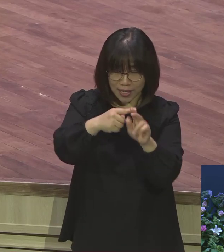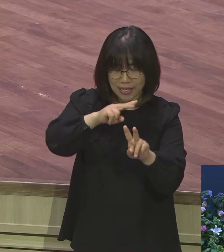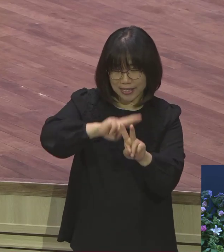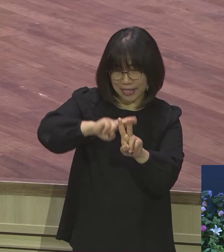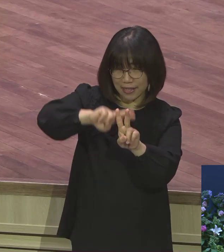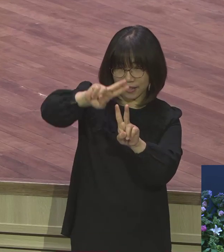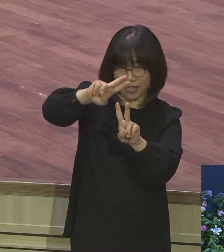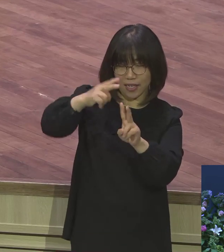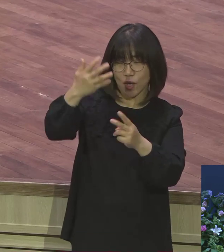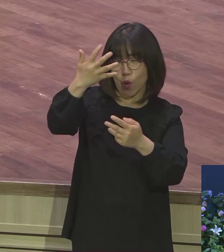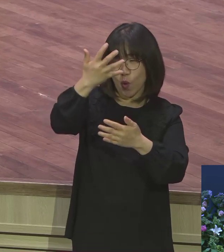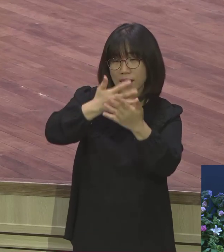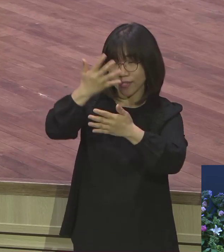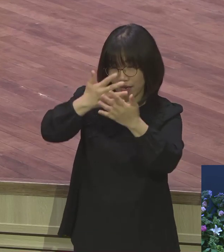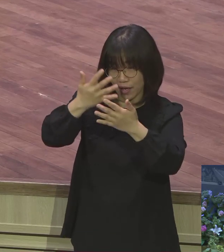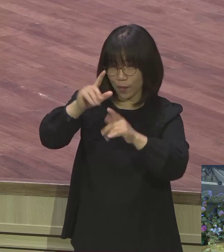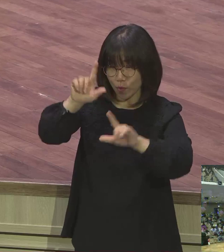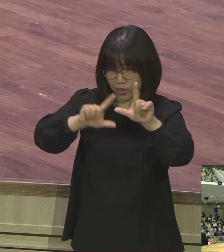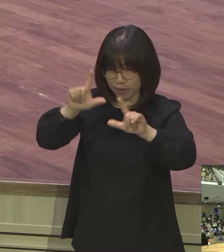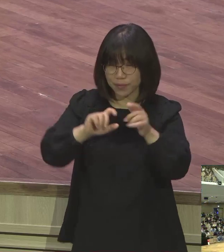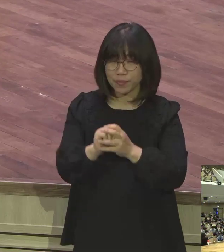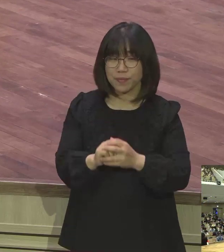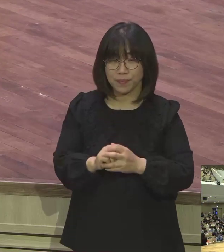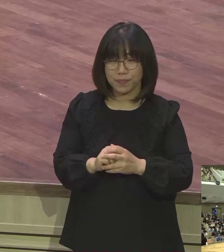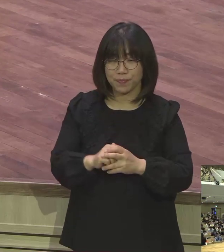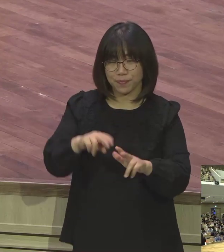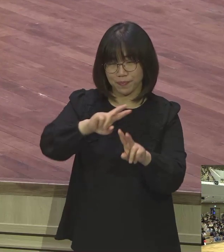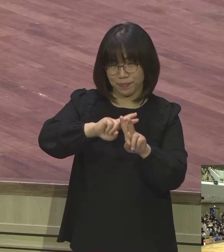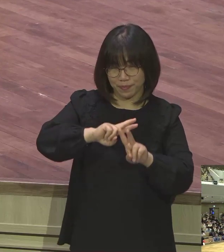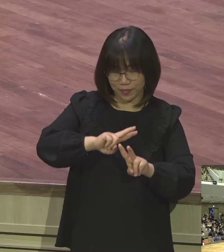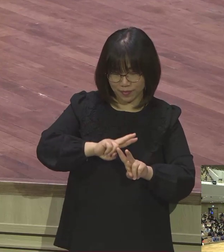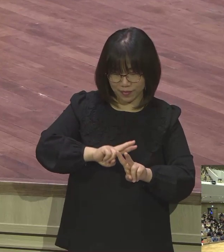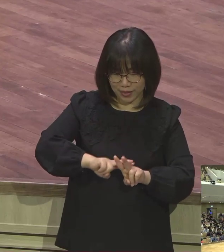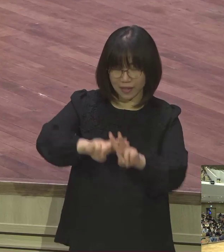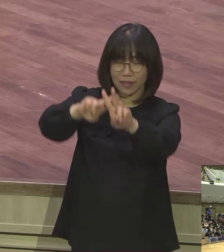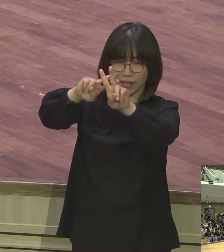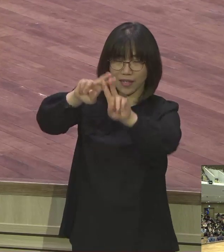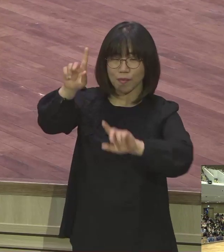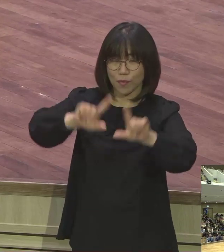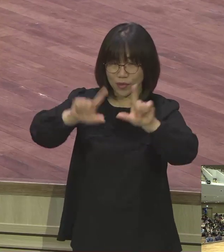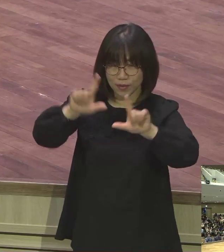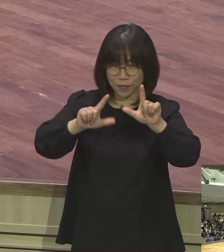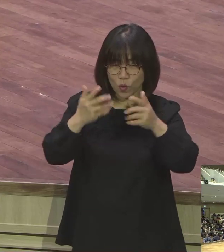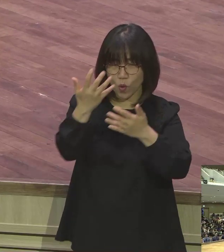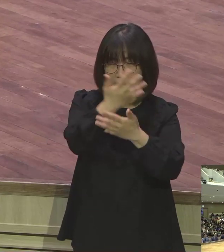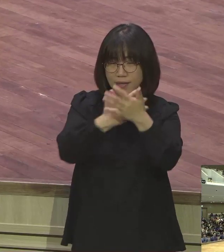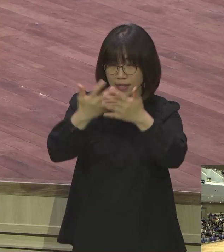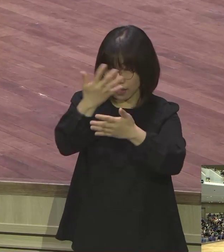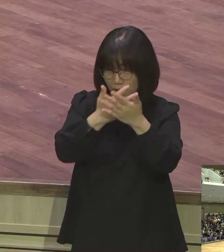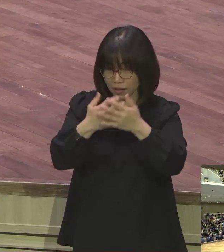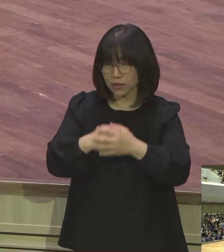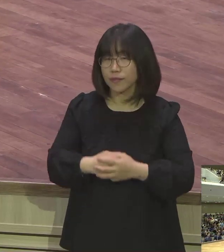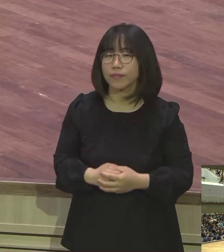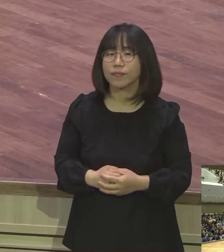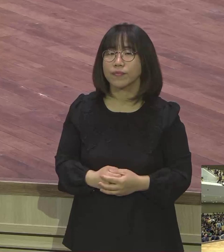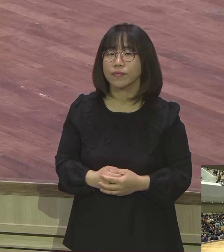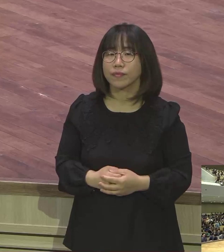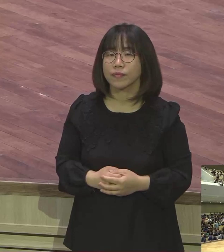10절 야곱이 부열세바에서 떠나 하란으로 향하여 가더니 한 곳에 이르러 해가 진지라 거기서 유숙하려고